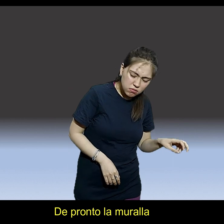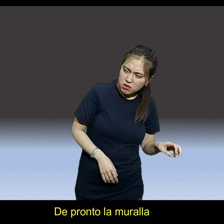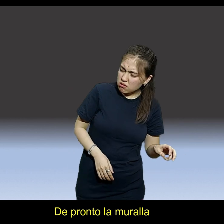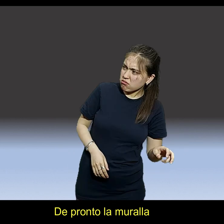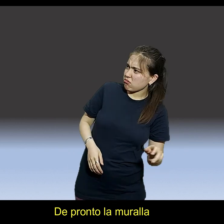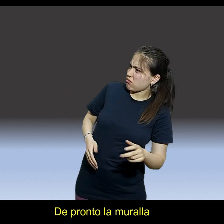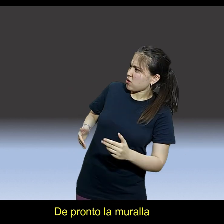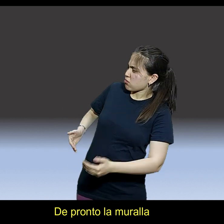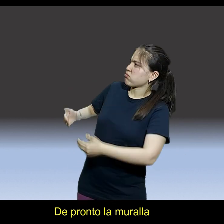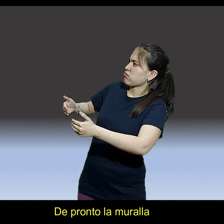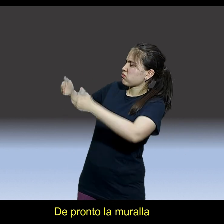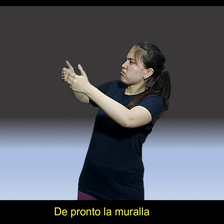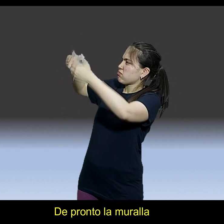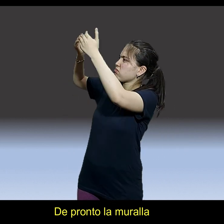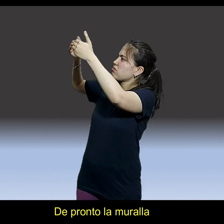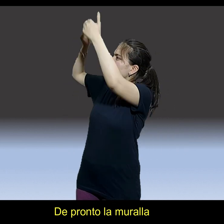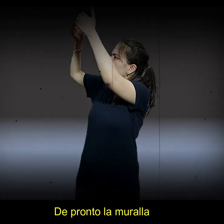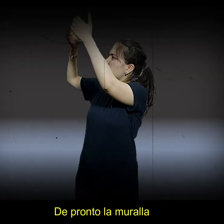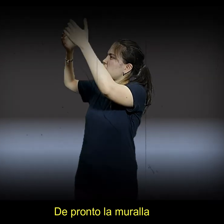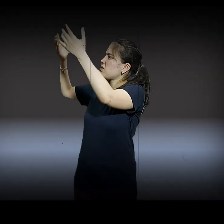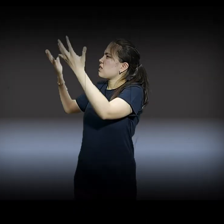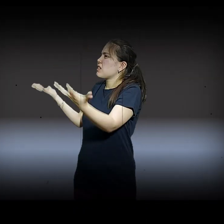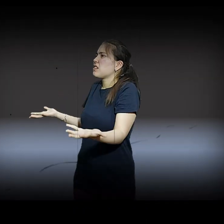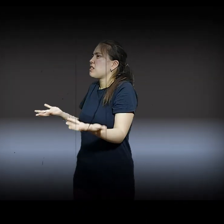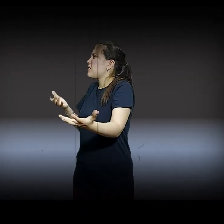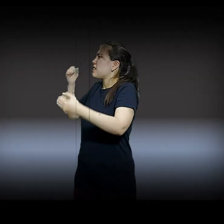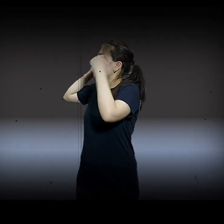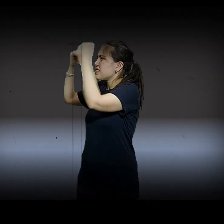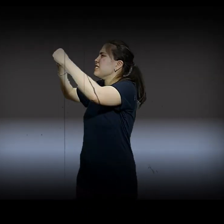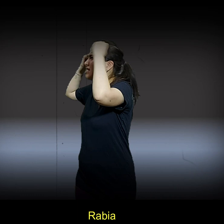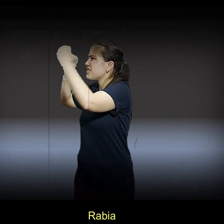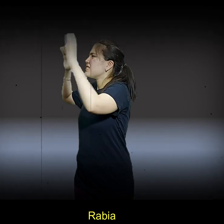De pronto, la muralla. Rabia.